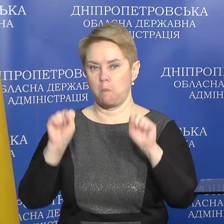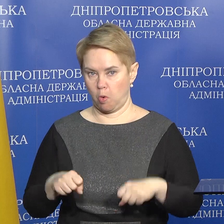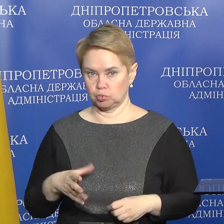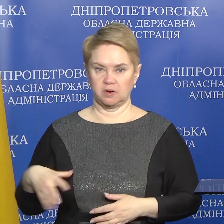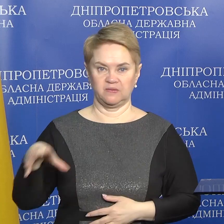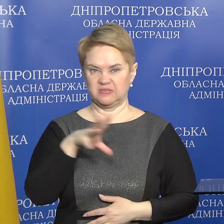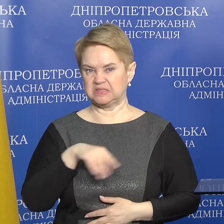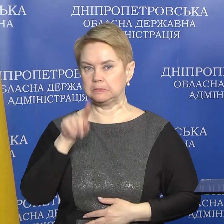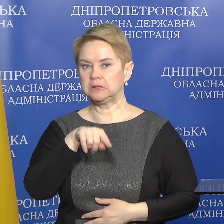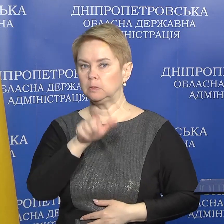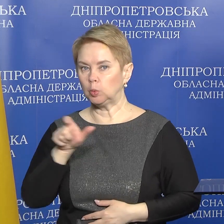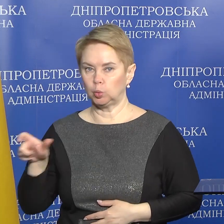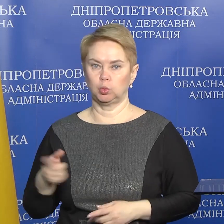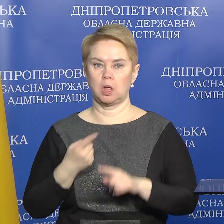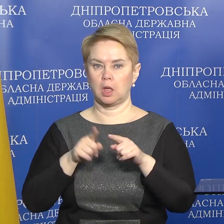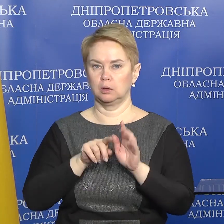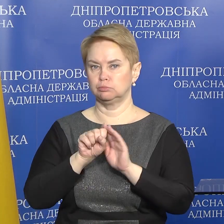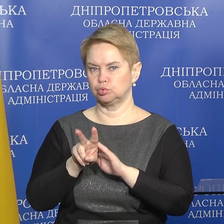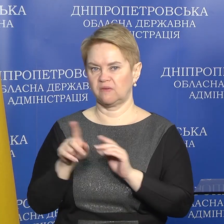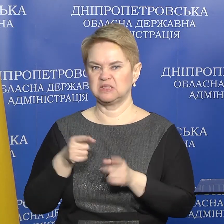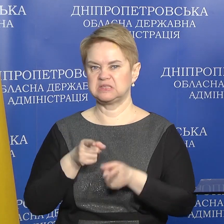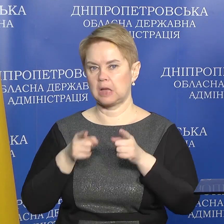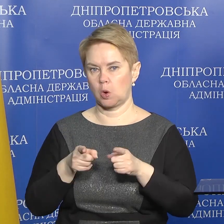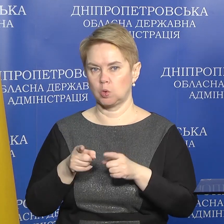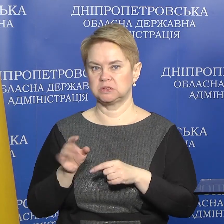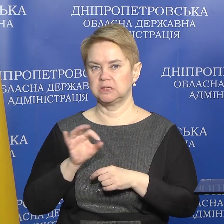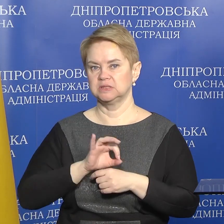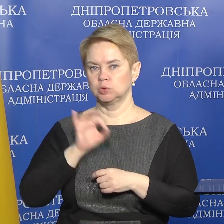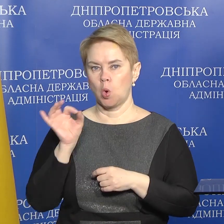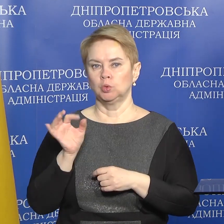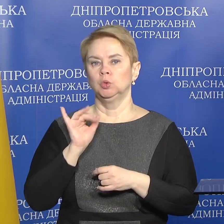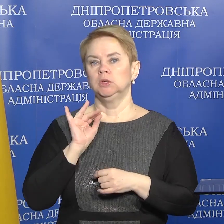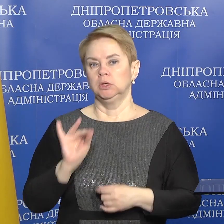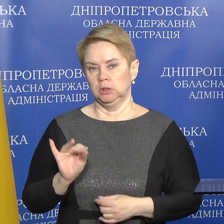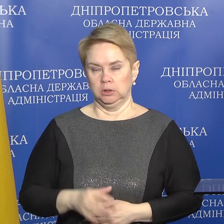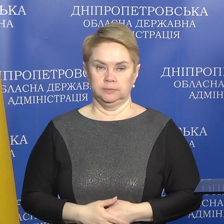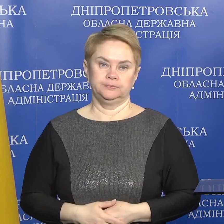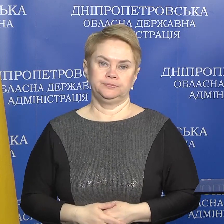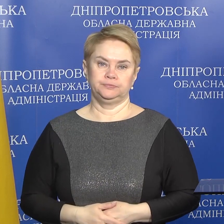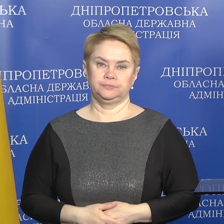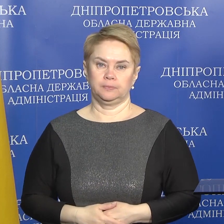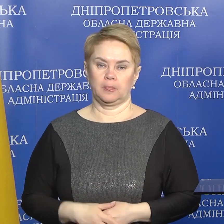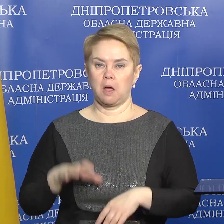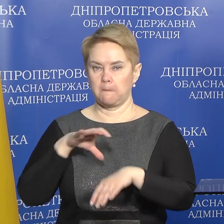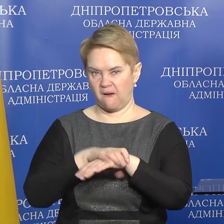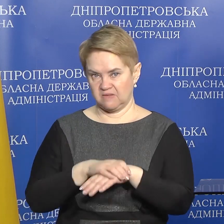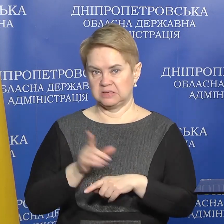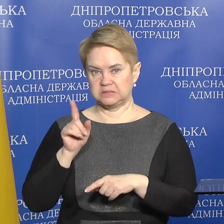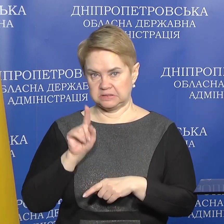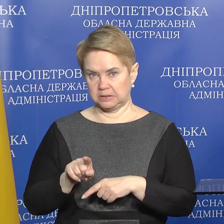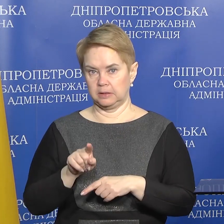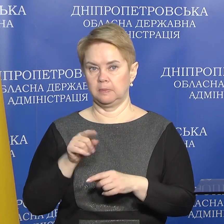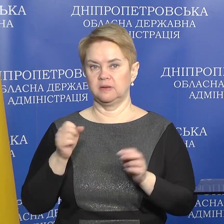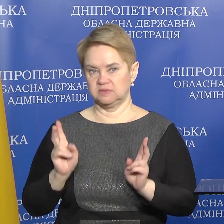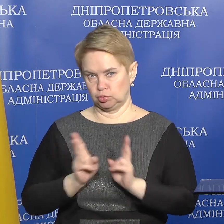всім тим людям, які біжать від загрози зі сходу, і Павлоград є тими воротами,